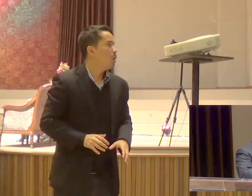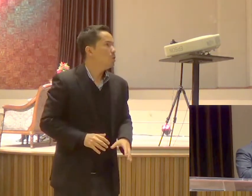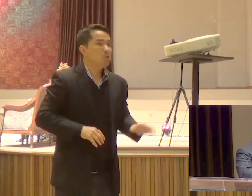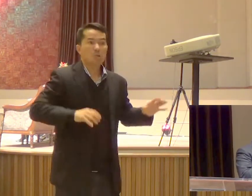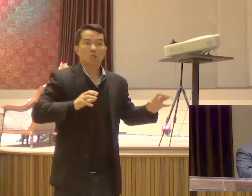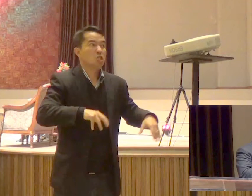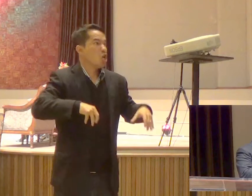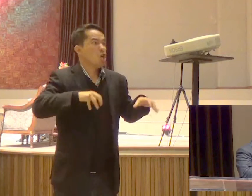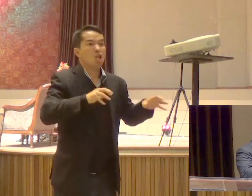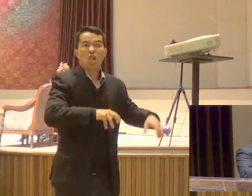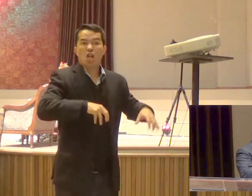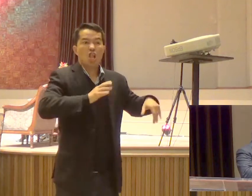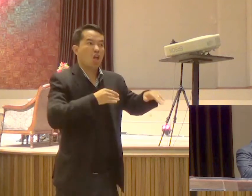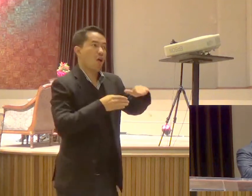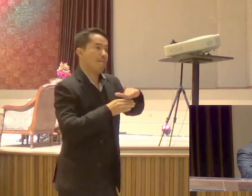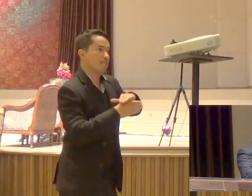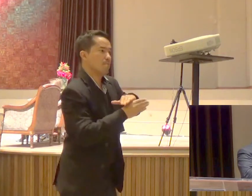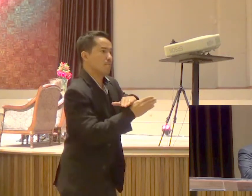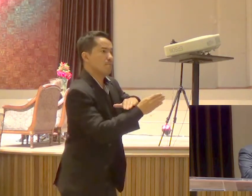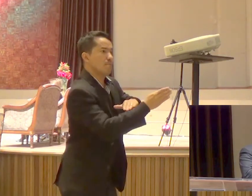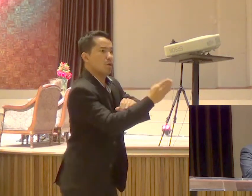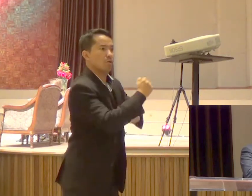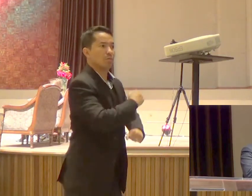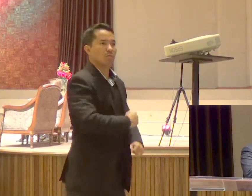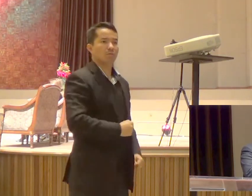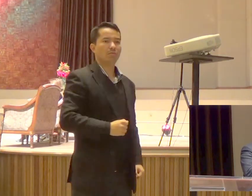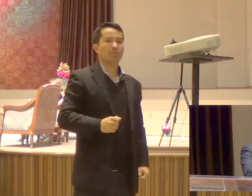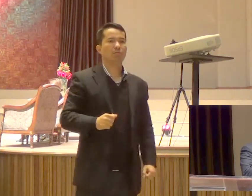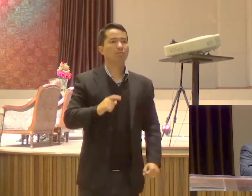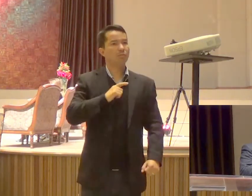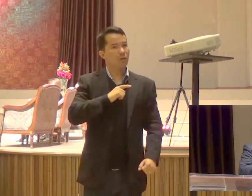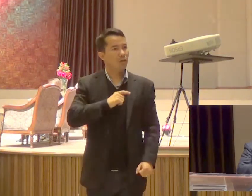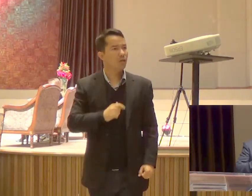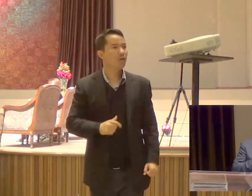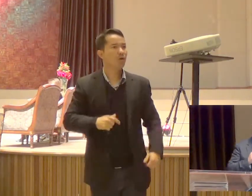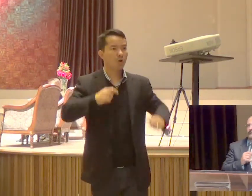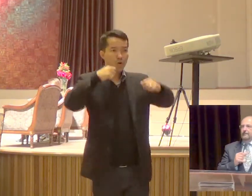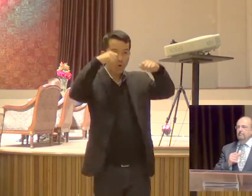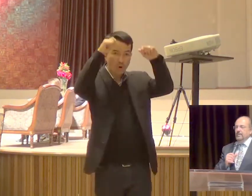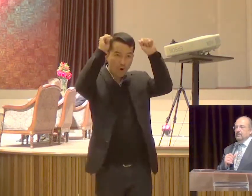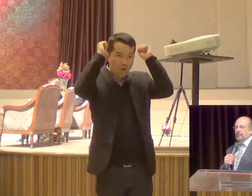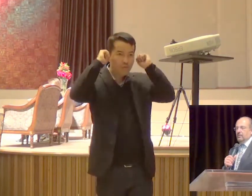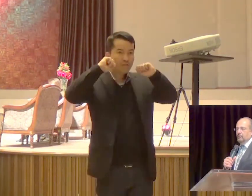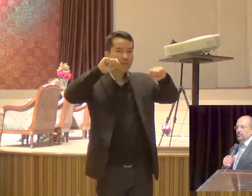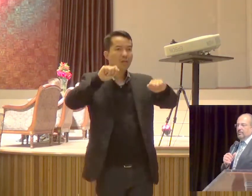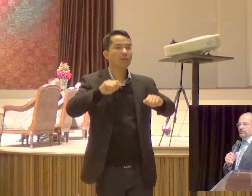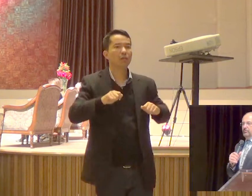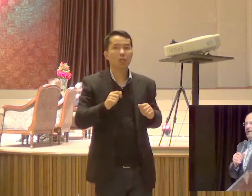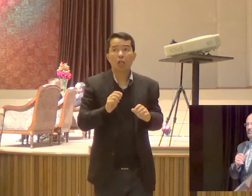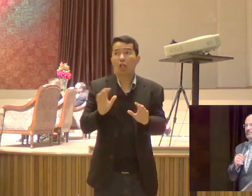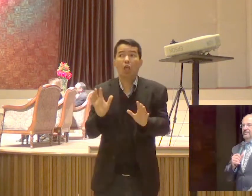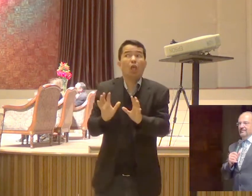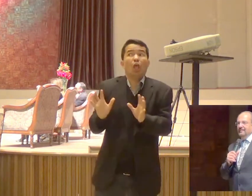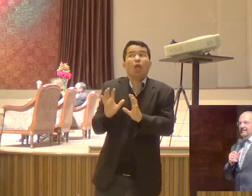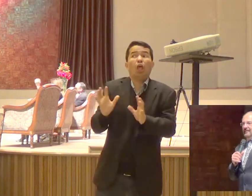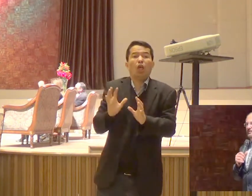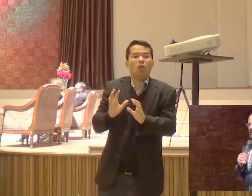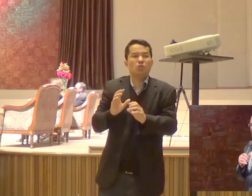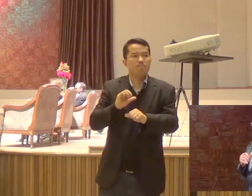Nem que seja no desespero Tem que se levantar E o que que o pastor faz? O pastor